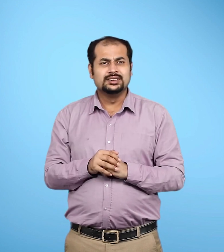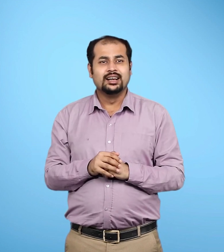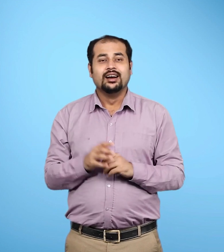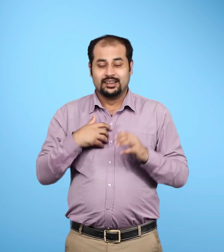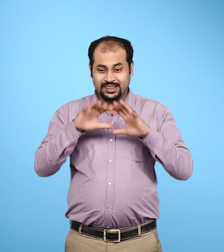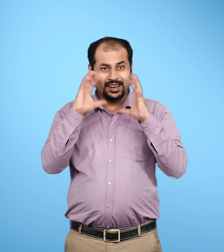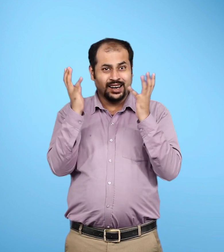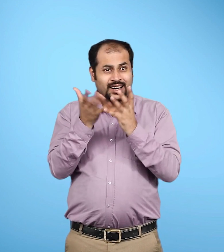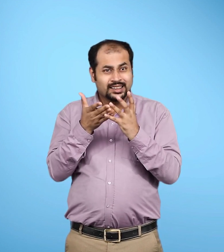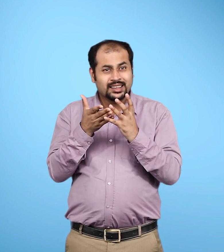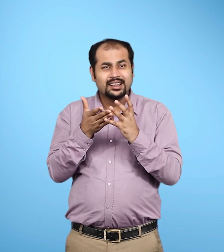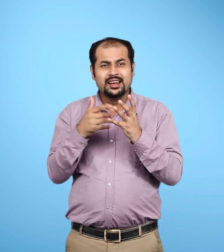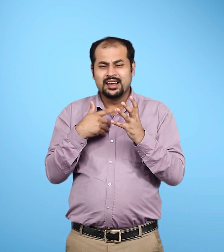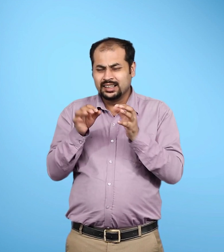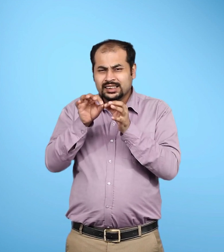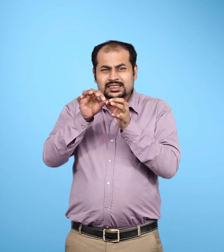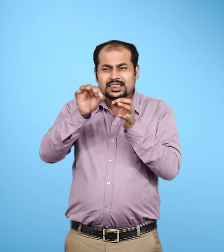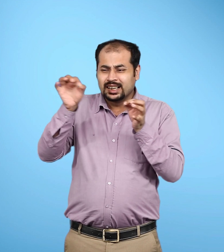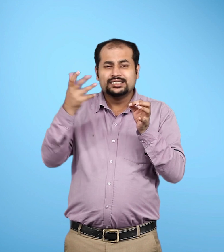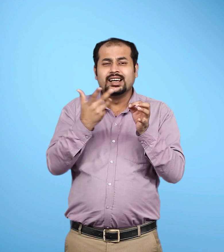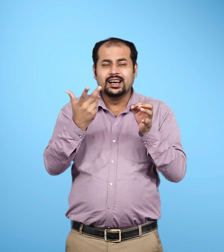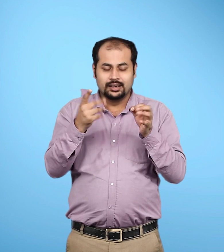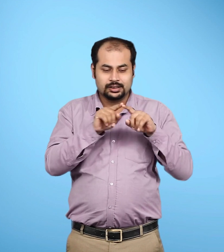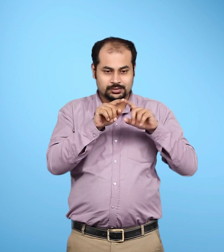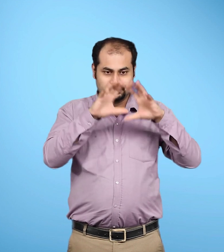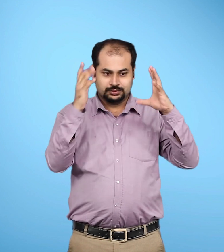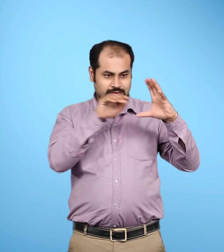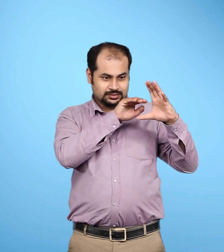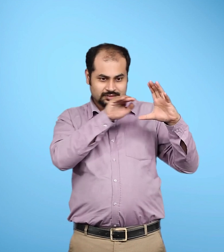इसका व्यास प्रिथ्वी के व्यास का केवल एक चौथाई है